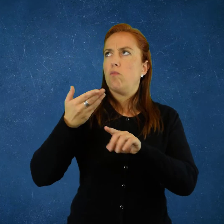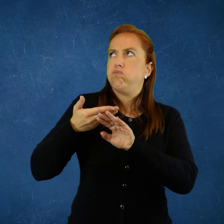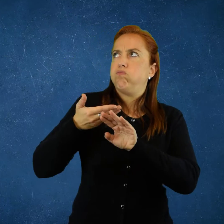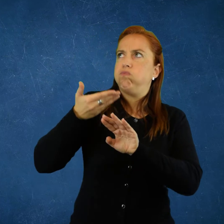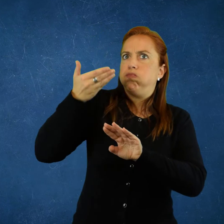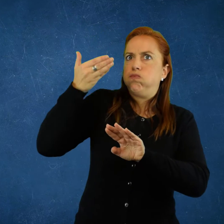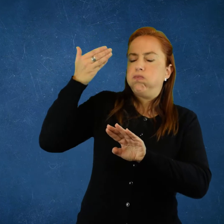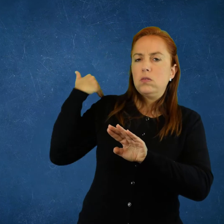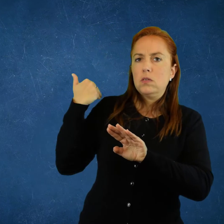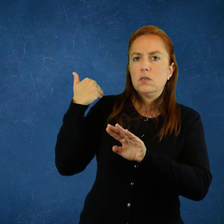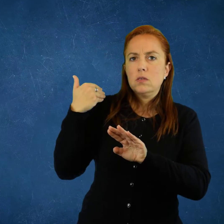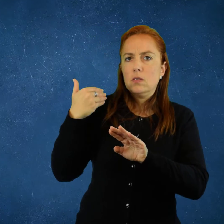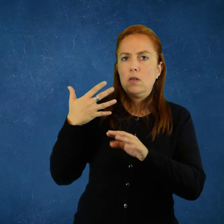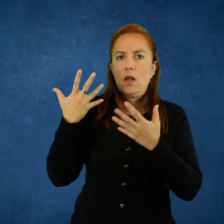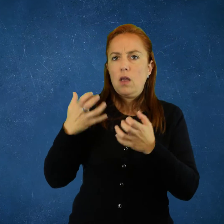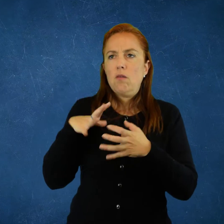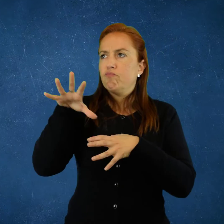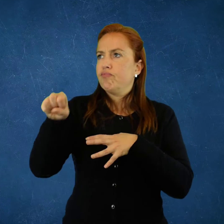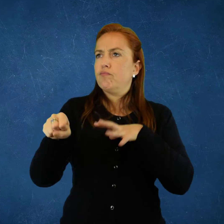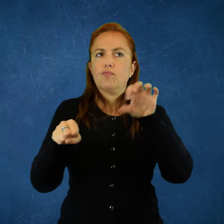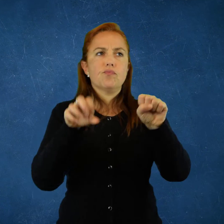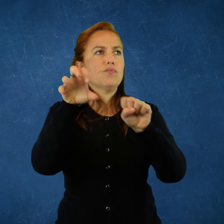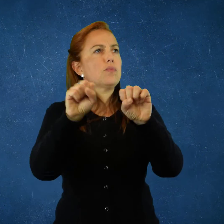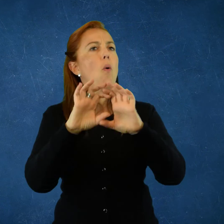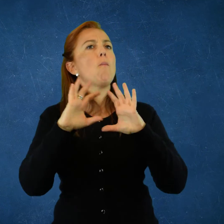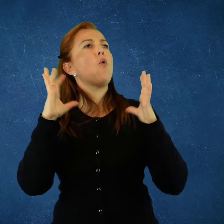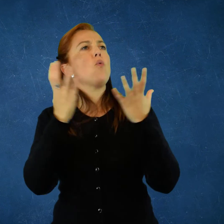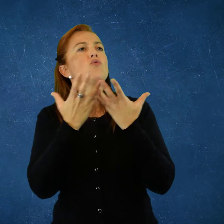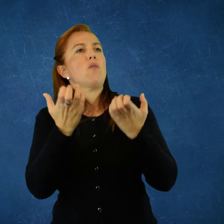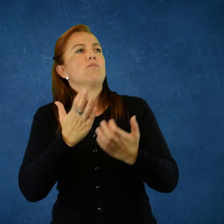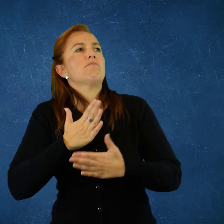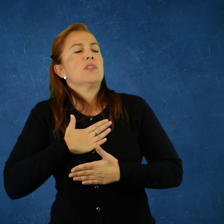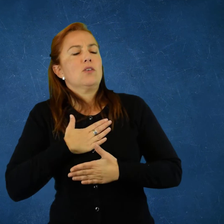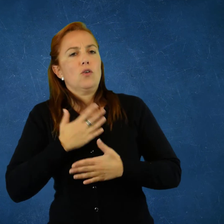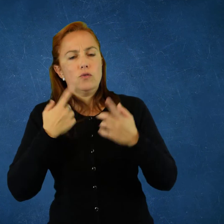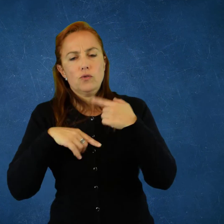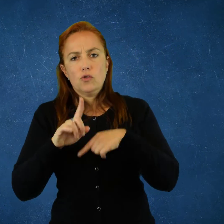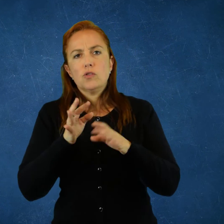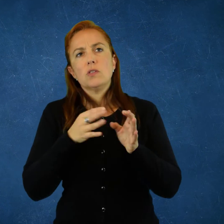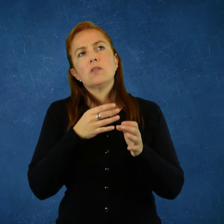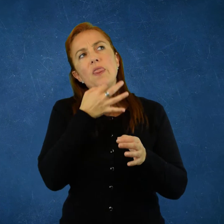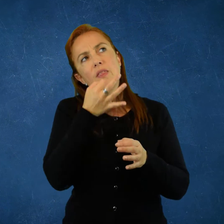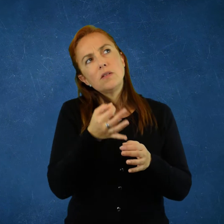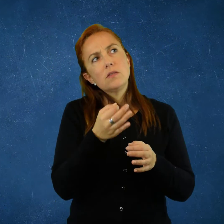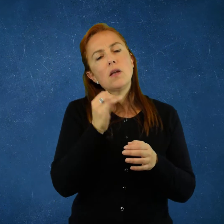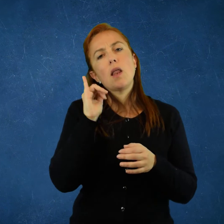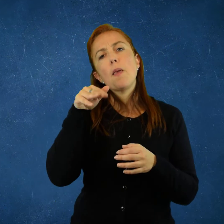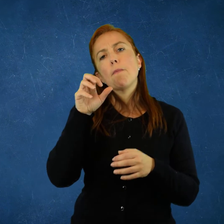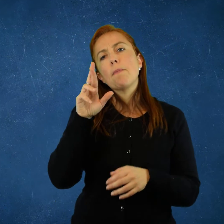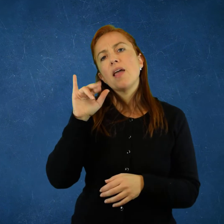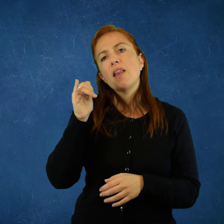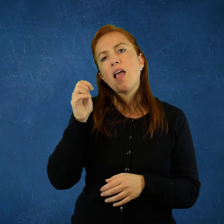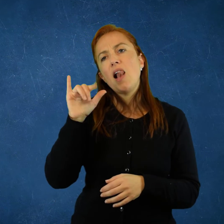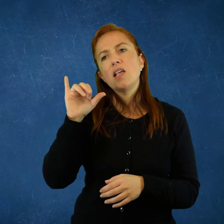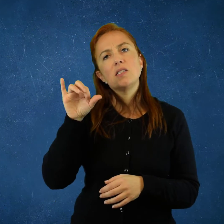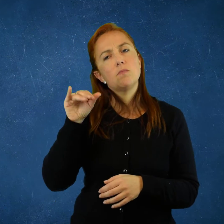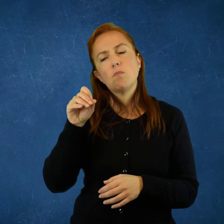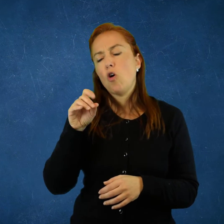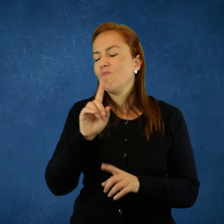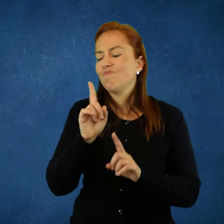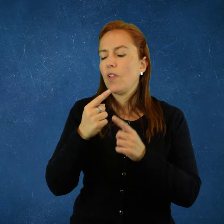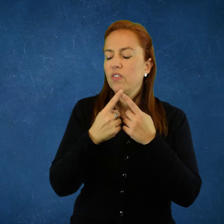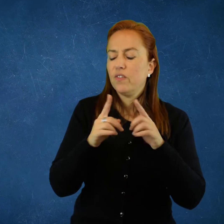monarquías que creen que siguen viviendo igual que hace dos siglos, siendo posibles de conquistar todo el mundo. Entonces